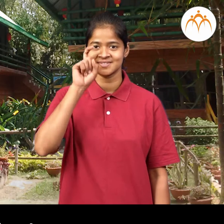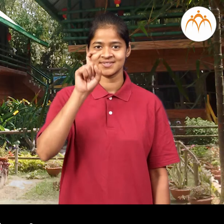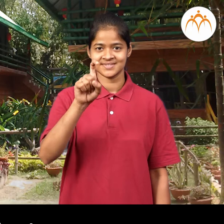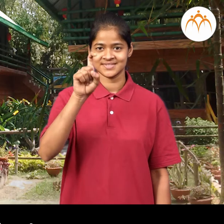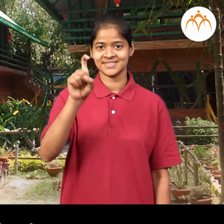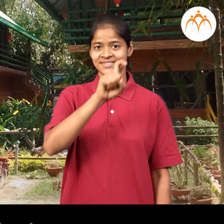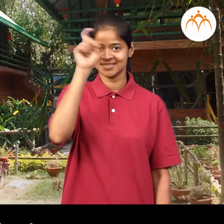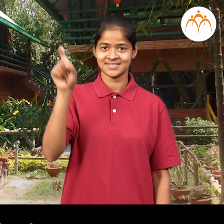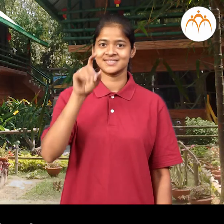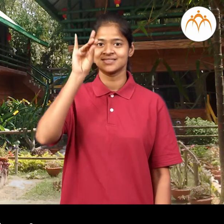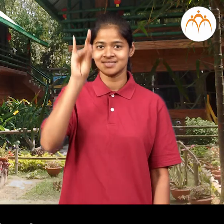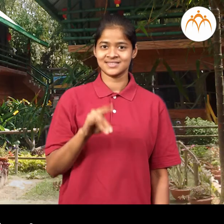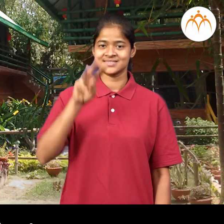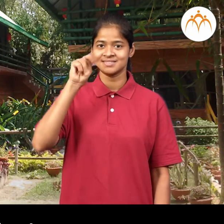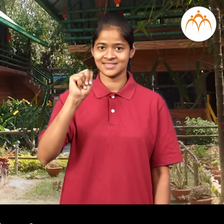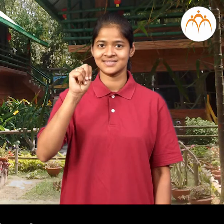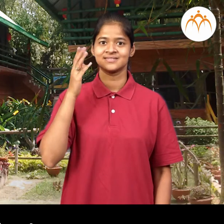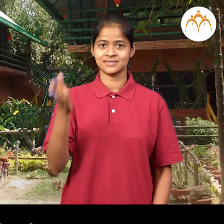हे इश्यान्चे घर